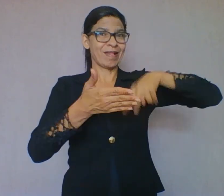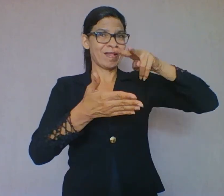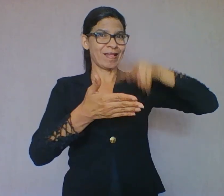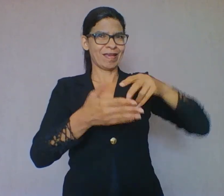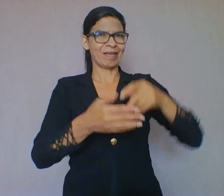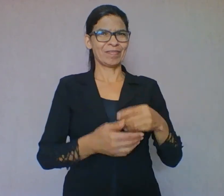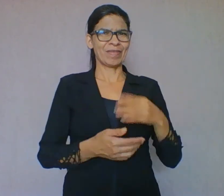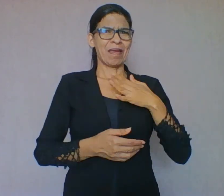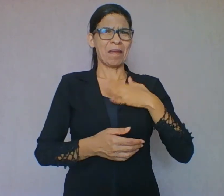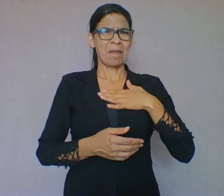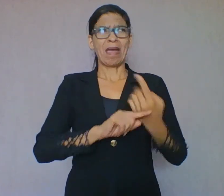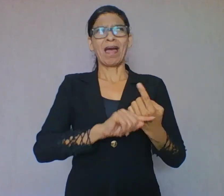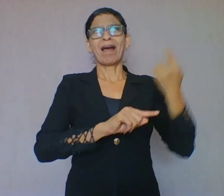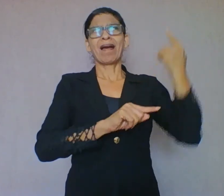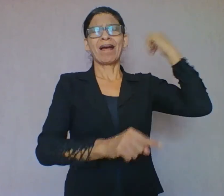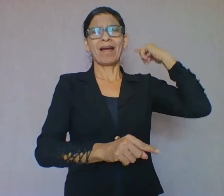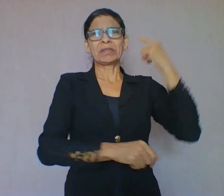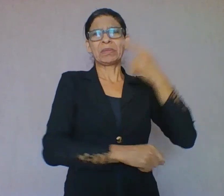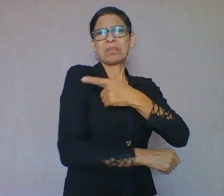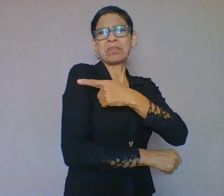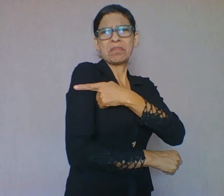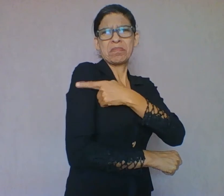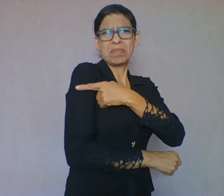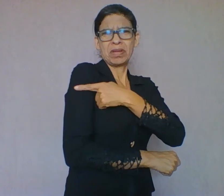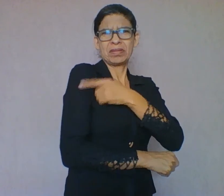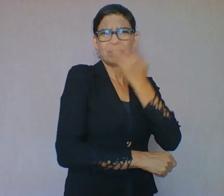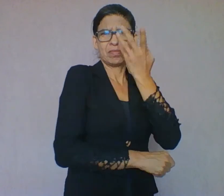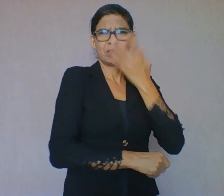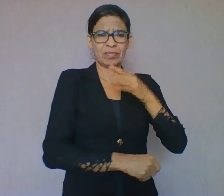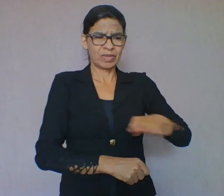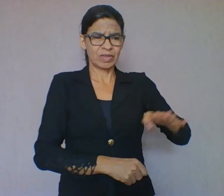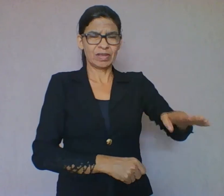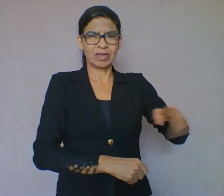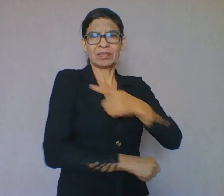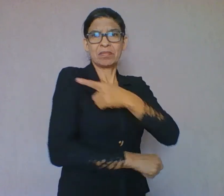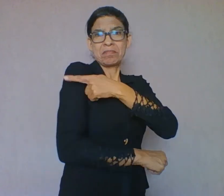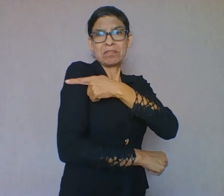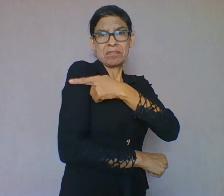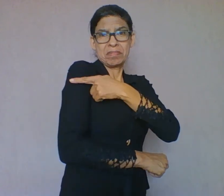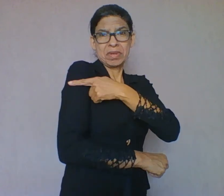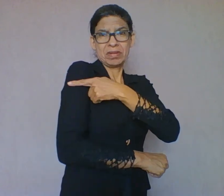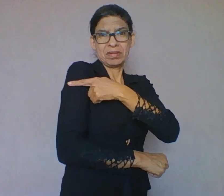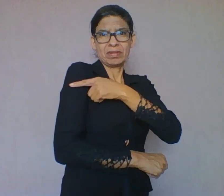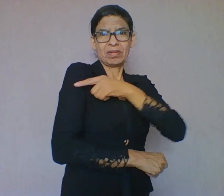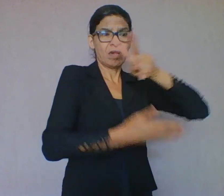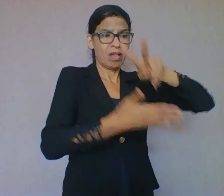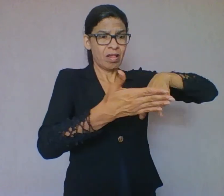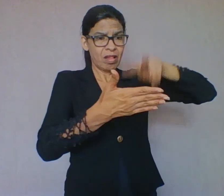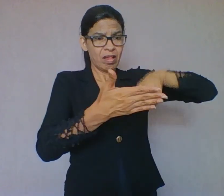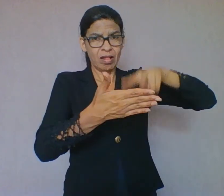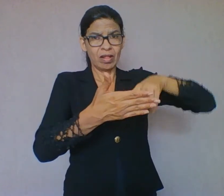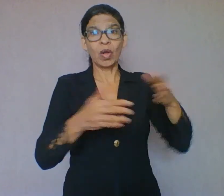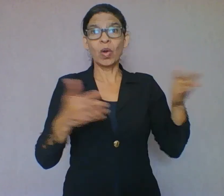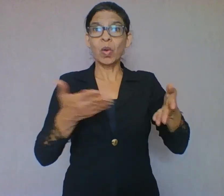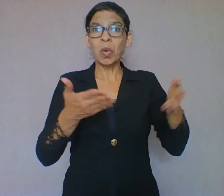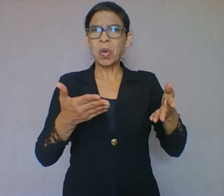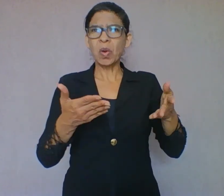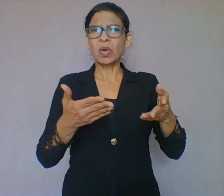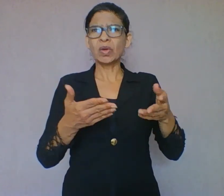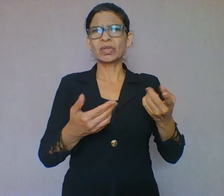primeira série, com sete anos. Hoje seria o segundo ano. A professora colocava um texto na parede e no decorrer